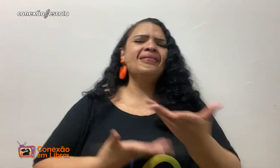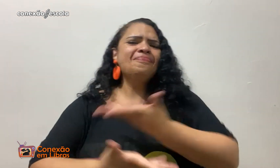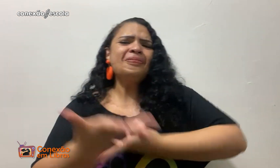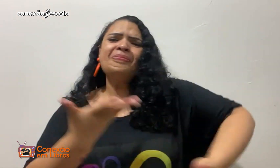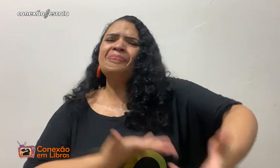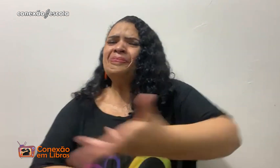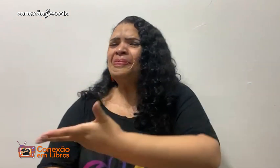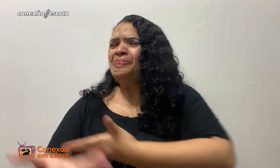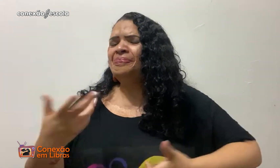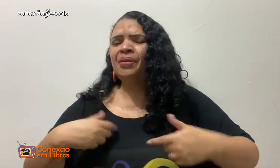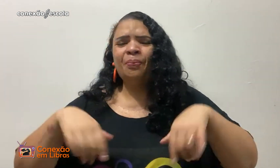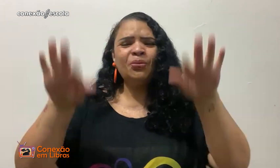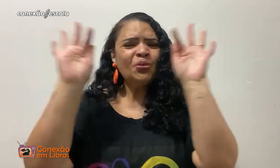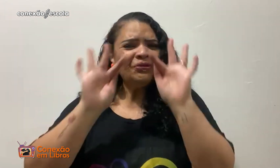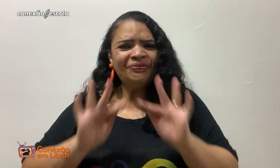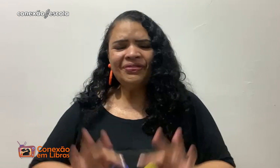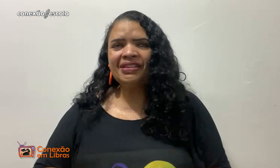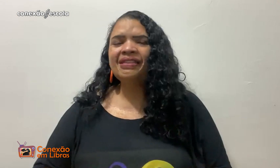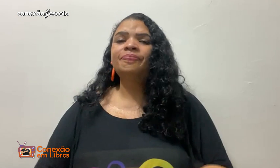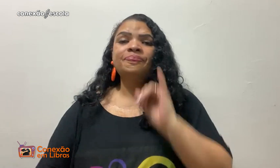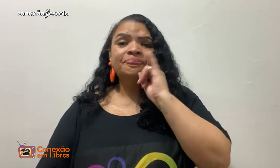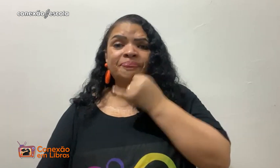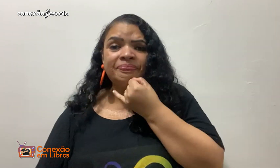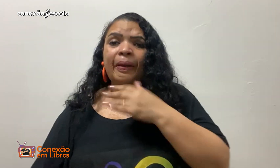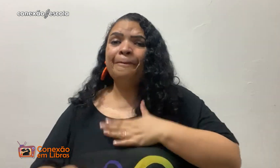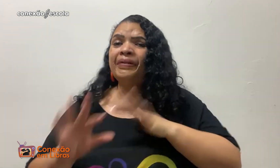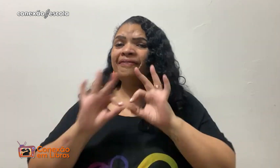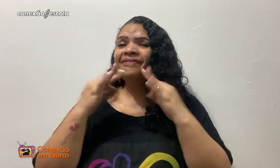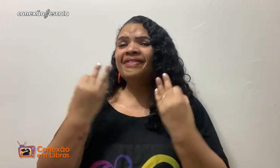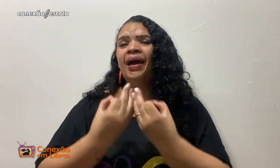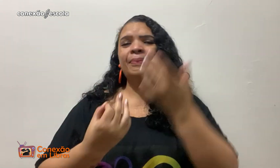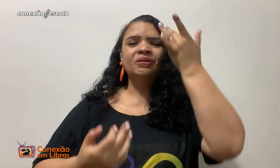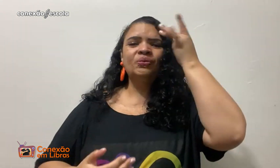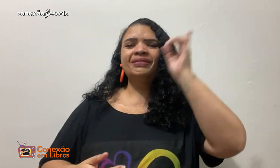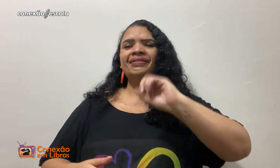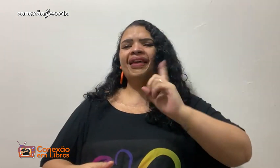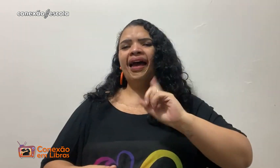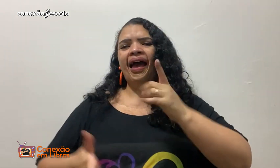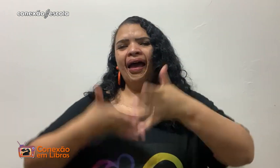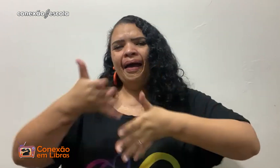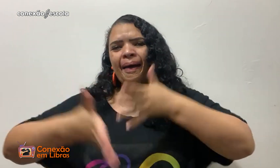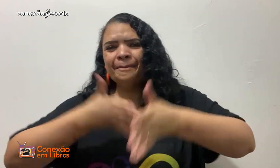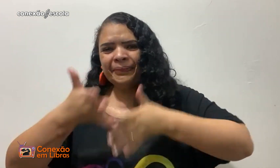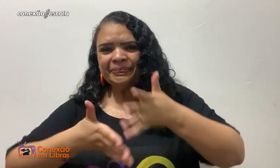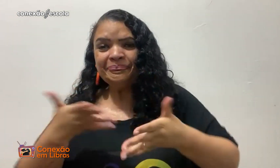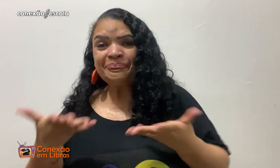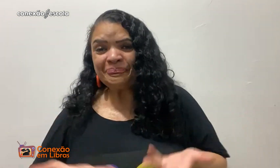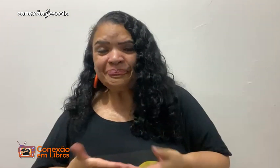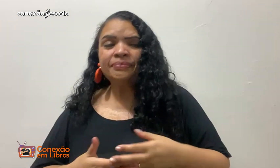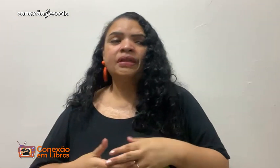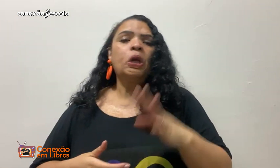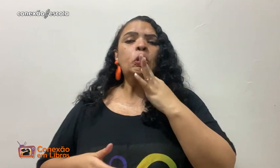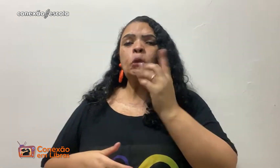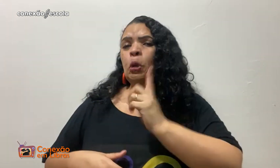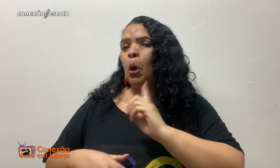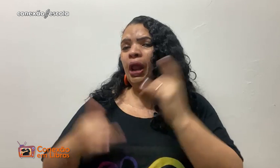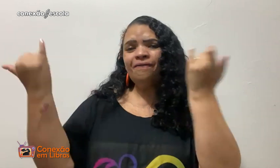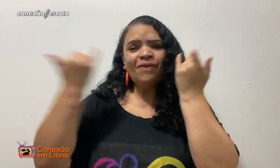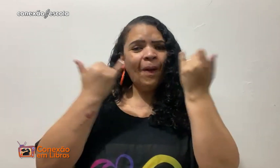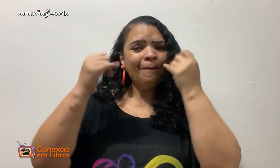o que a outra não sabe, ela aprende comigo, e a gente vai trocando essas informações. Infelizmente, na minha família, eles não usam a língua de sinais,